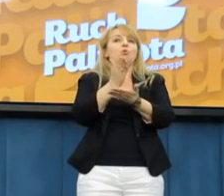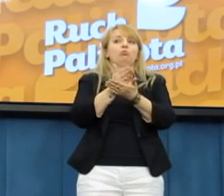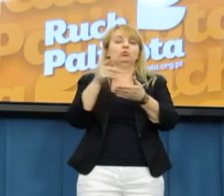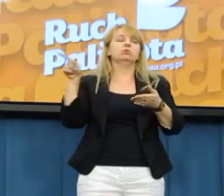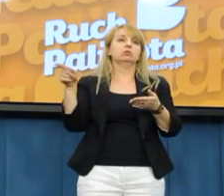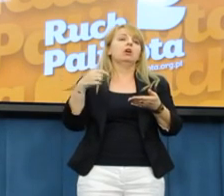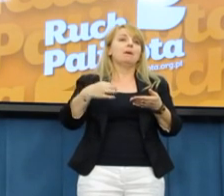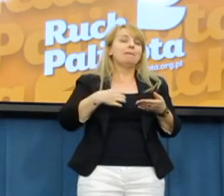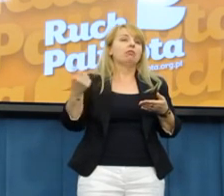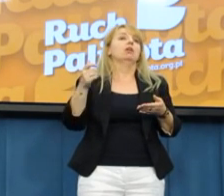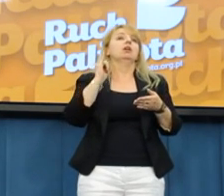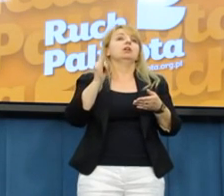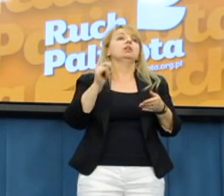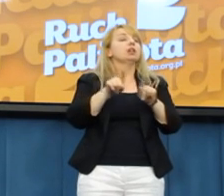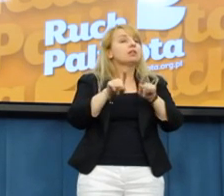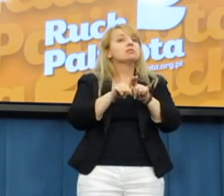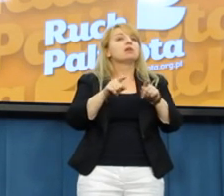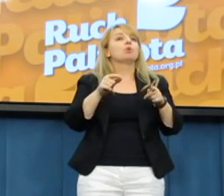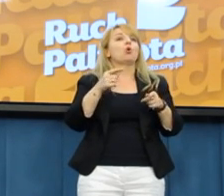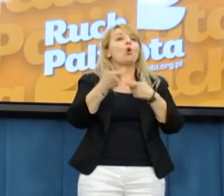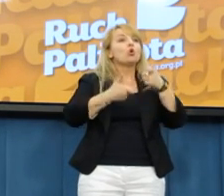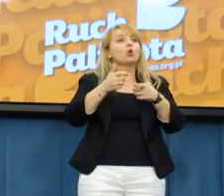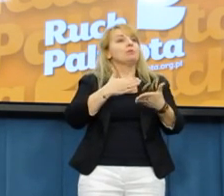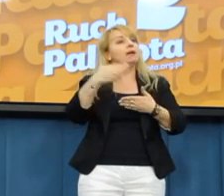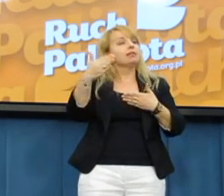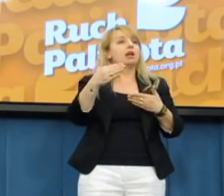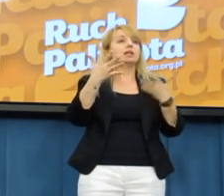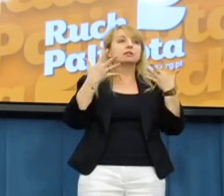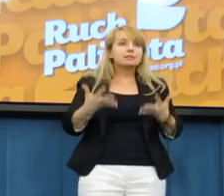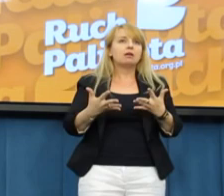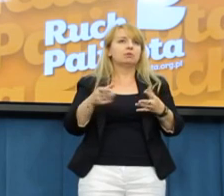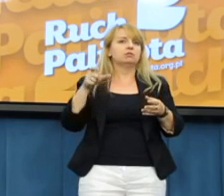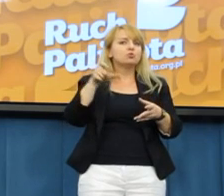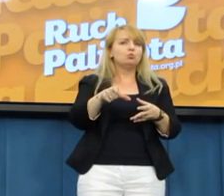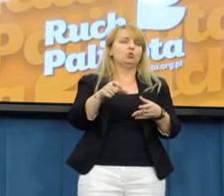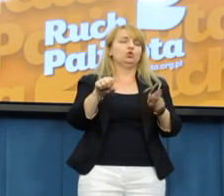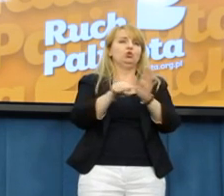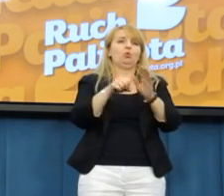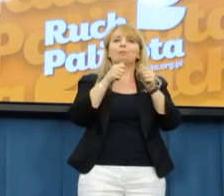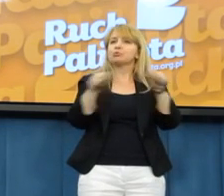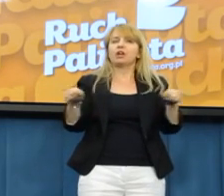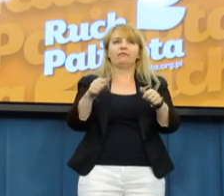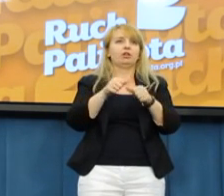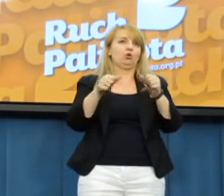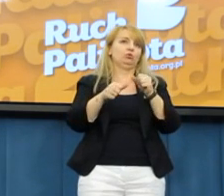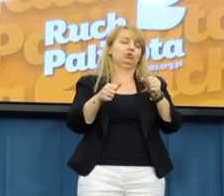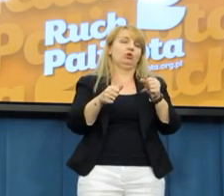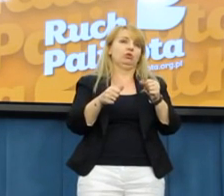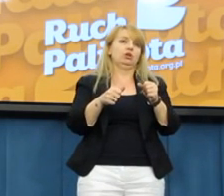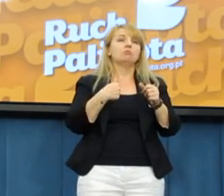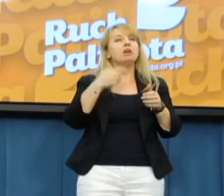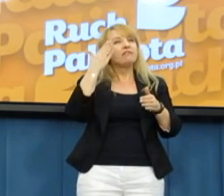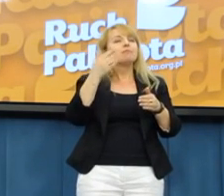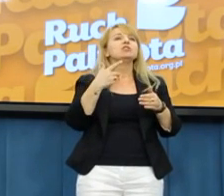Skarbowym w Lublinie, interweniował Rzecznik Praw Obywatelskich no i będziemy działać tutaj na tej drodze interwencyjnej, bo tylko to już pozostaje, bo prawo oczywiście nie działa wstecz, więc nawet jak